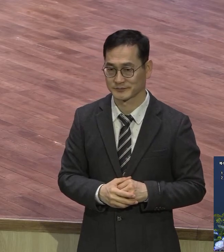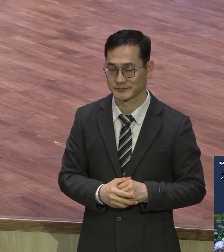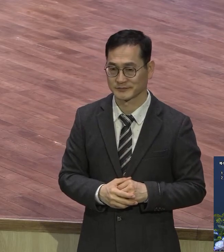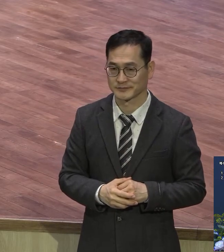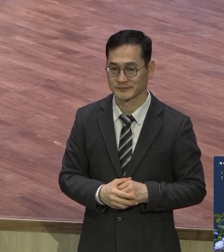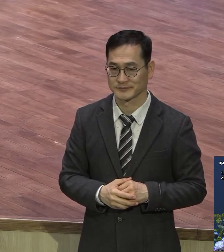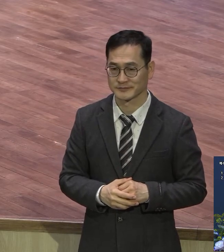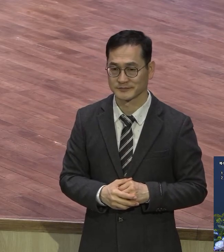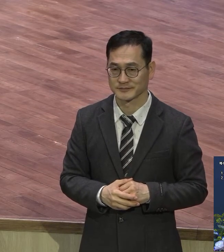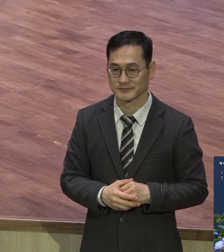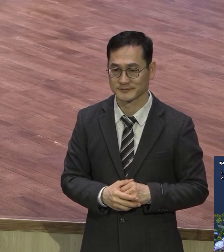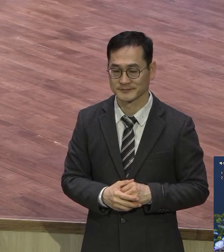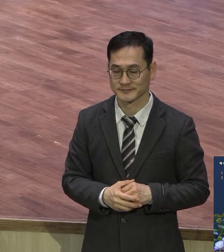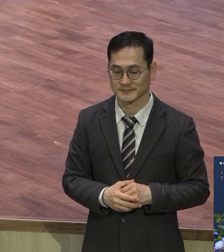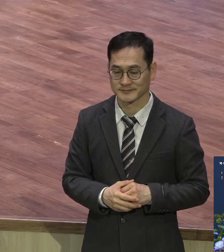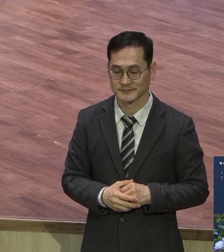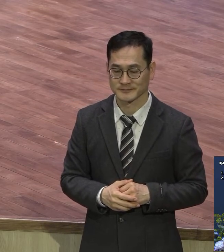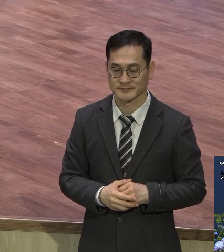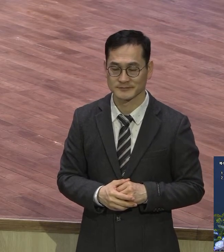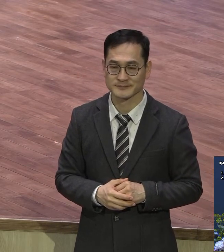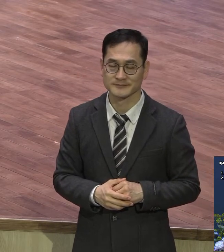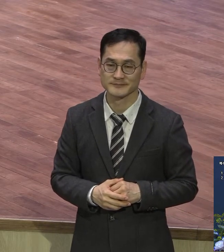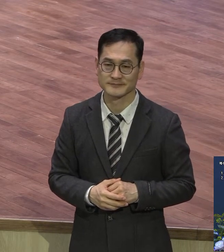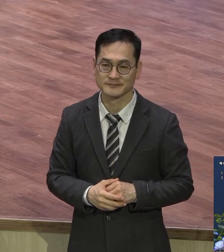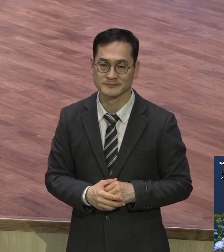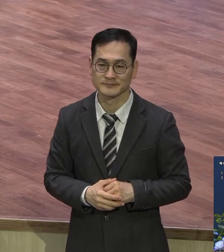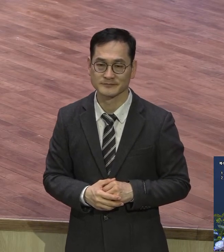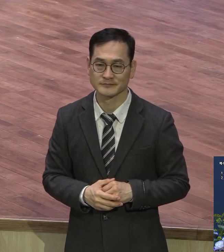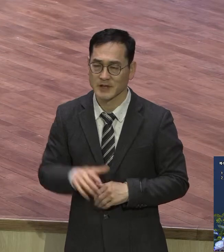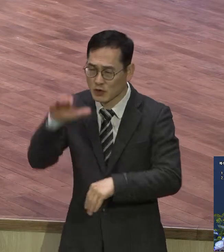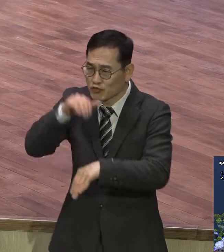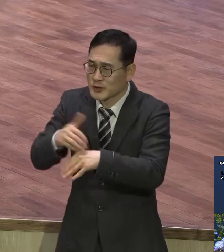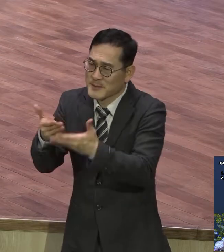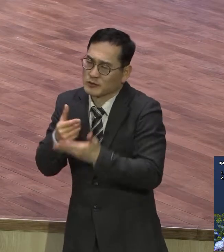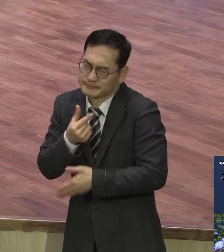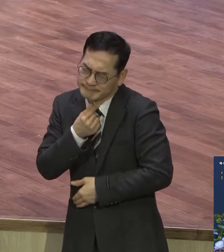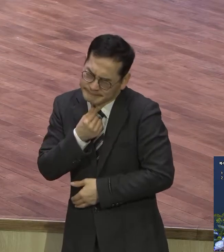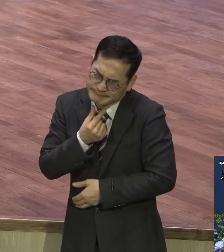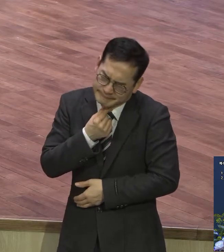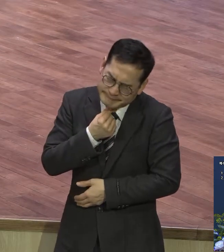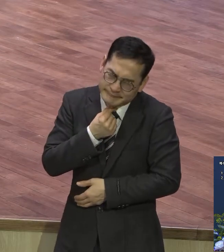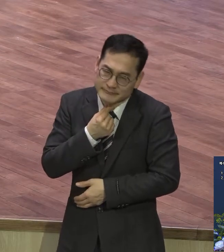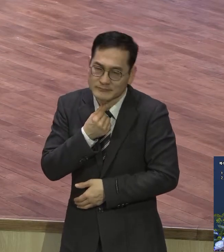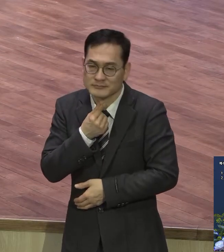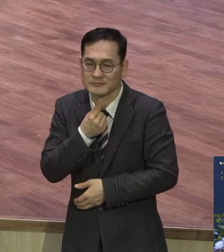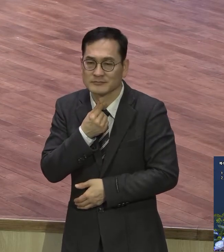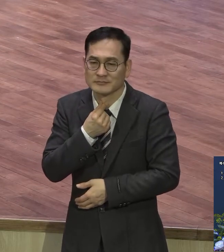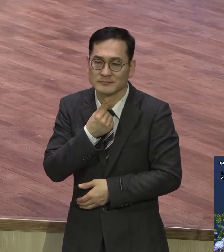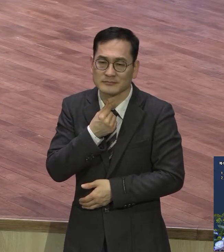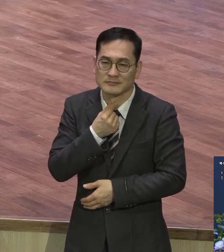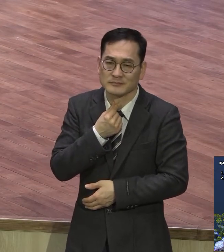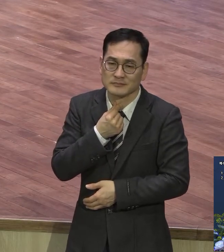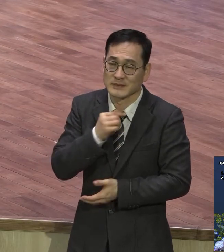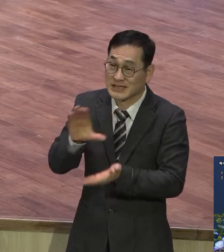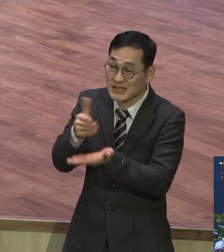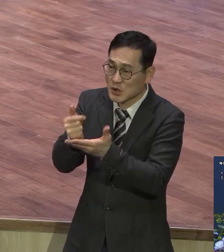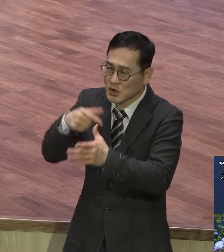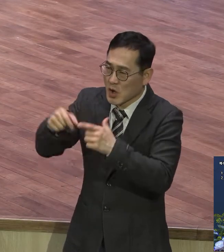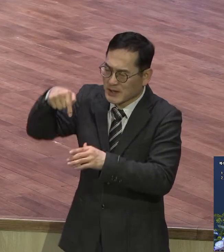그냥 어떻게 하든지 훈련 받으려고 어떻게 하든지 그리스도를 덕이 빨려고 하려고 애를